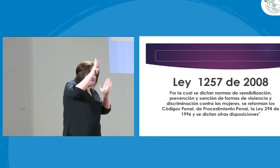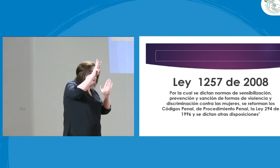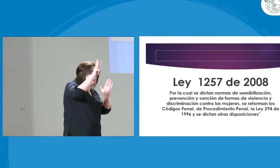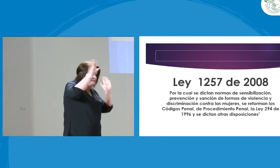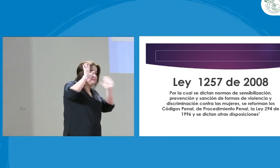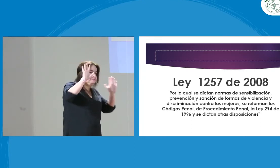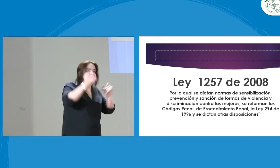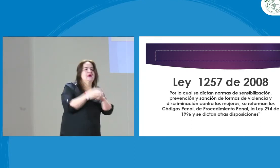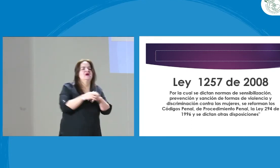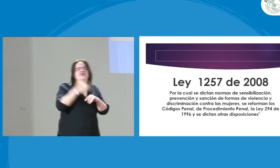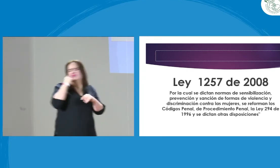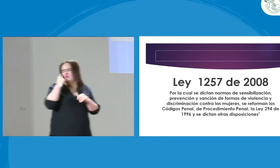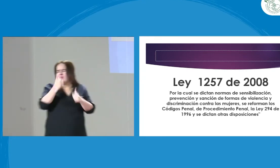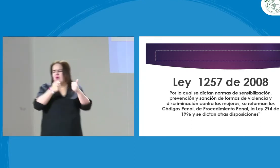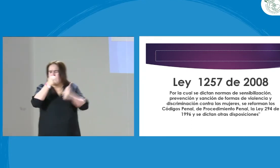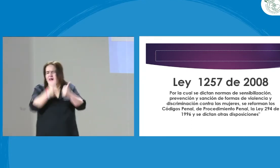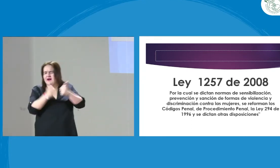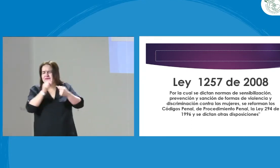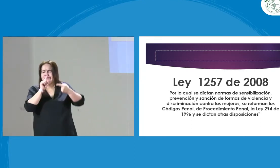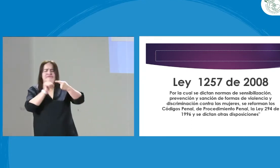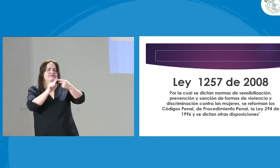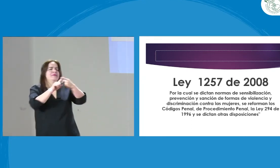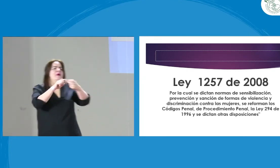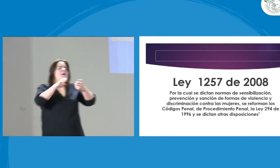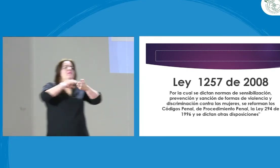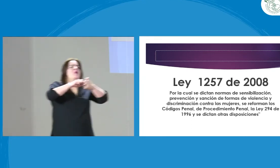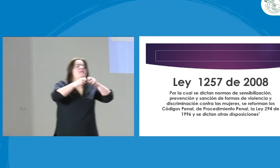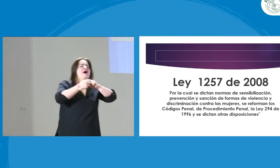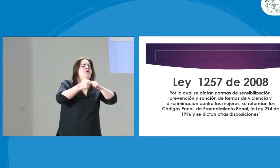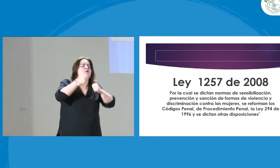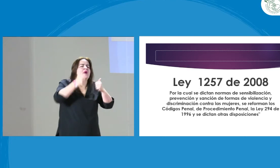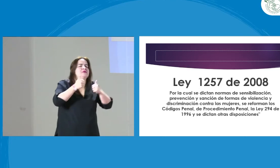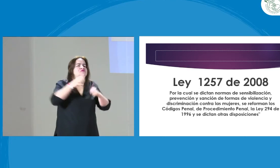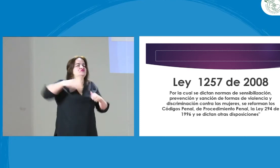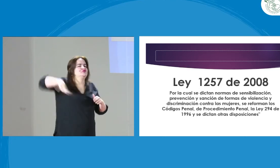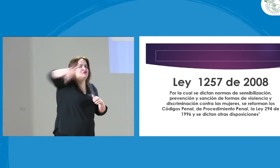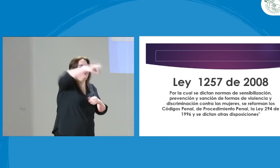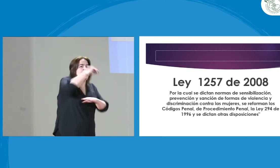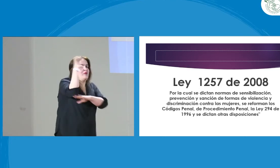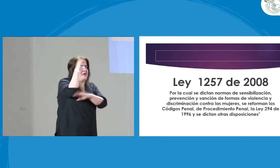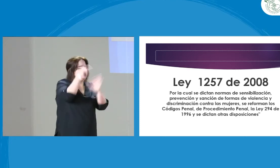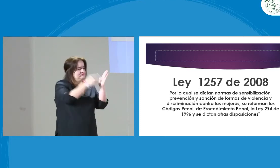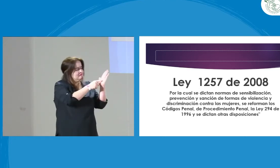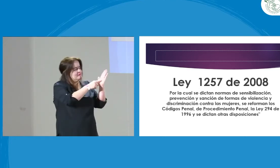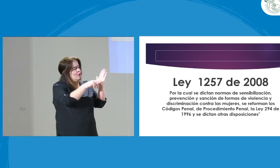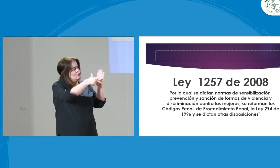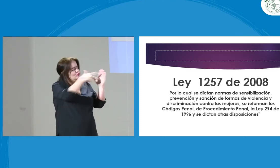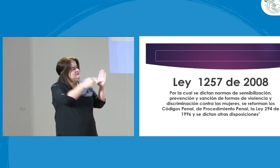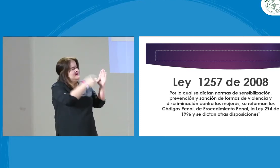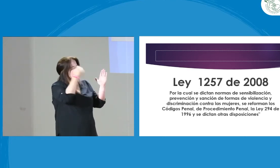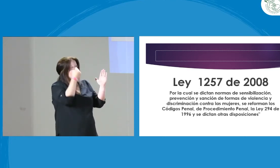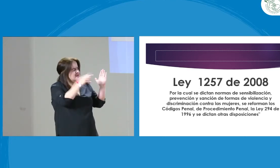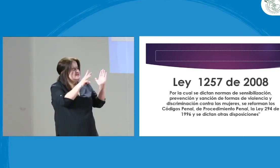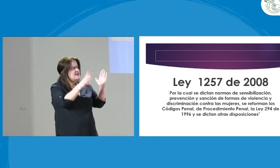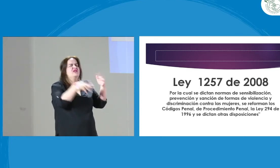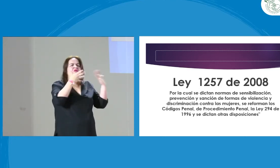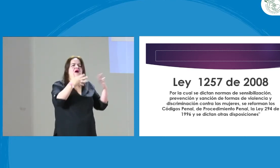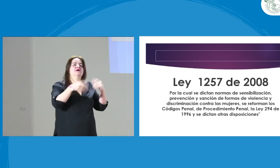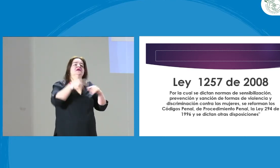13, ¿qué dice? Entonces, ¿cuál es el inconveniente de este artículo? Bueno,